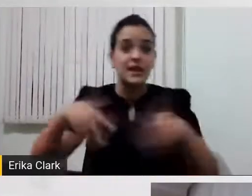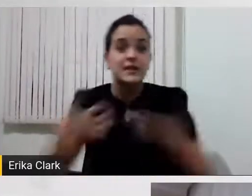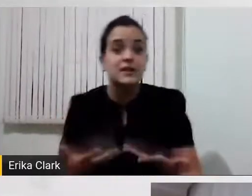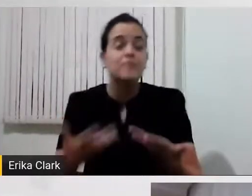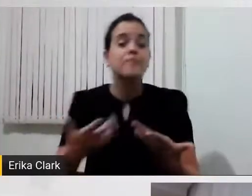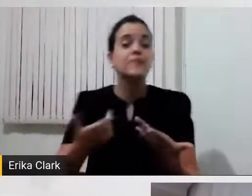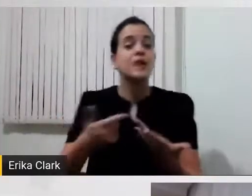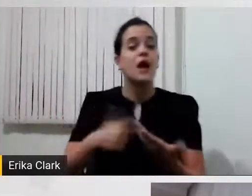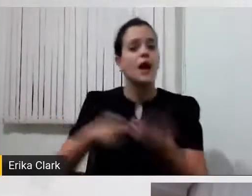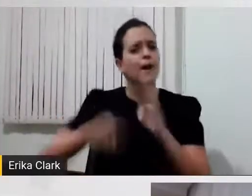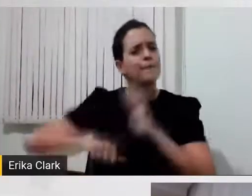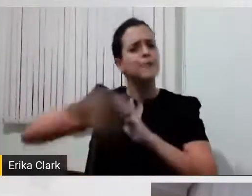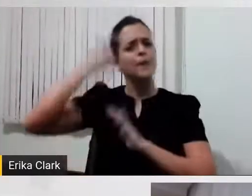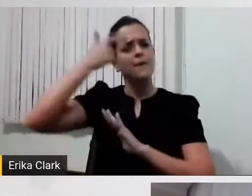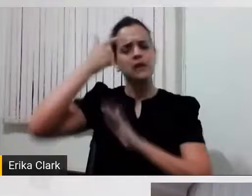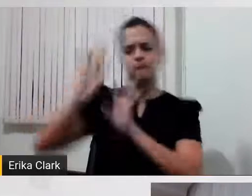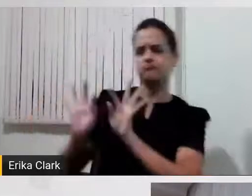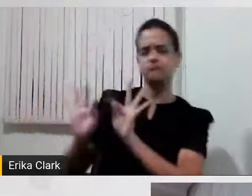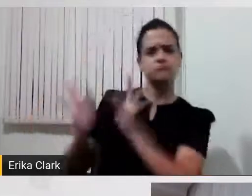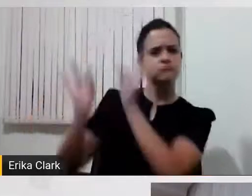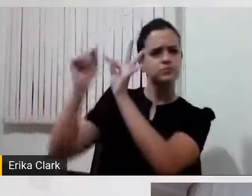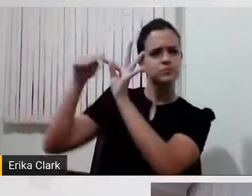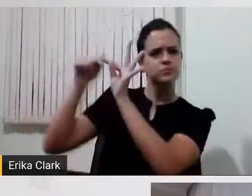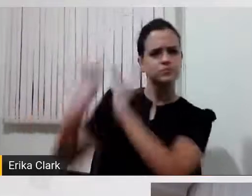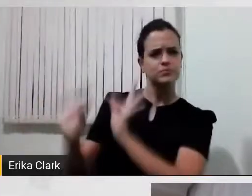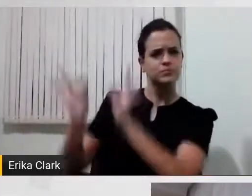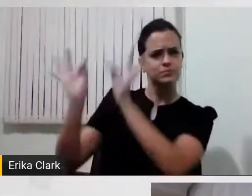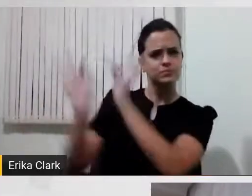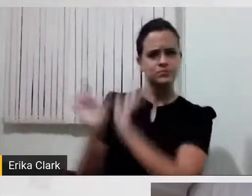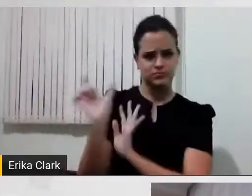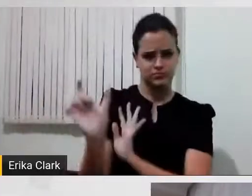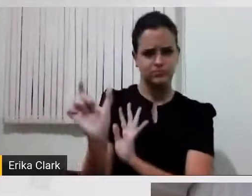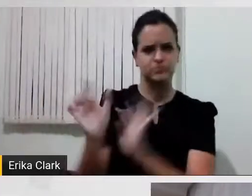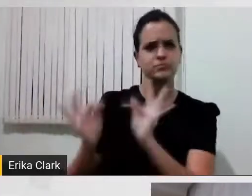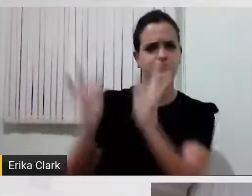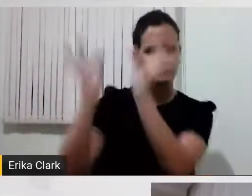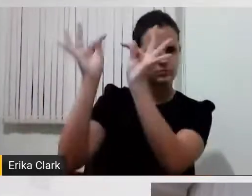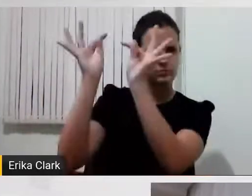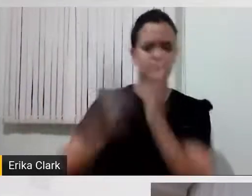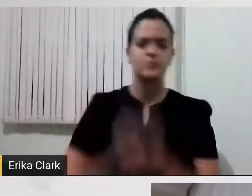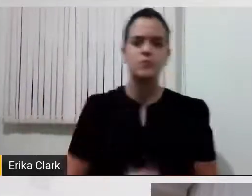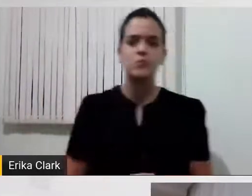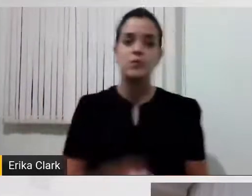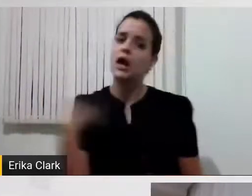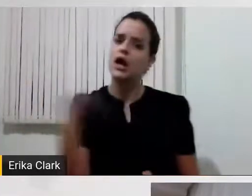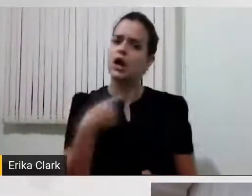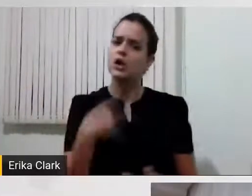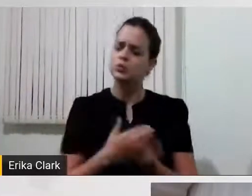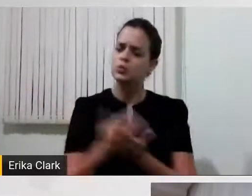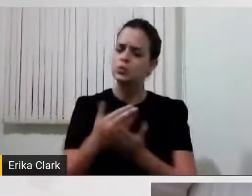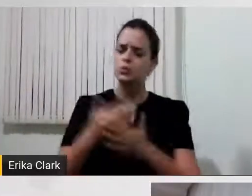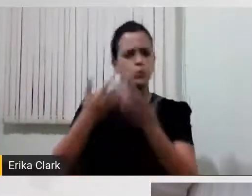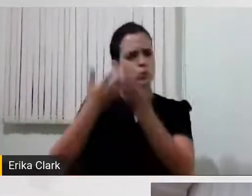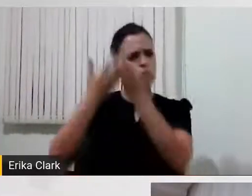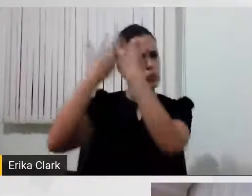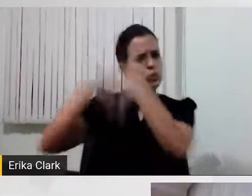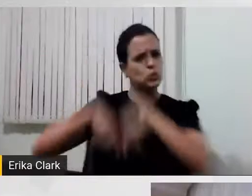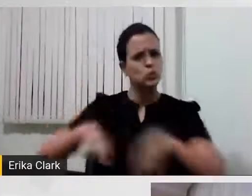pensa em tecnologia, e vem essa palavra, a gente logo imagina computadores, celulares, as